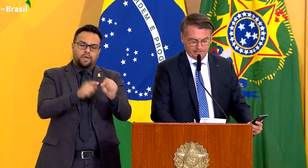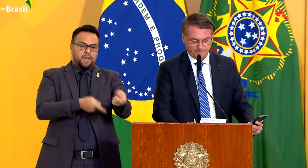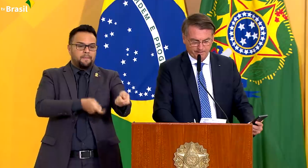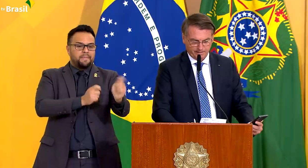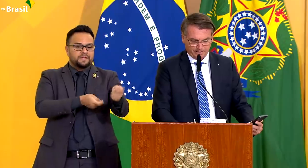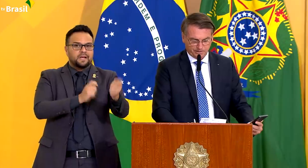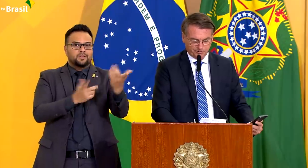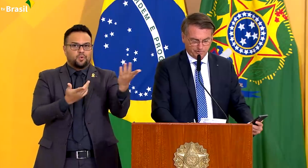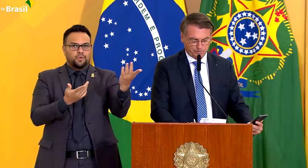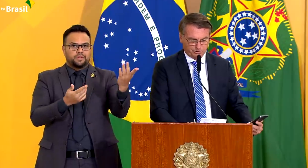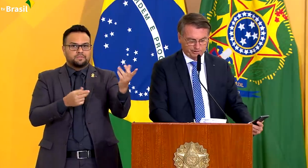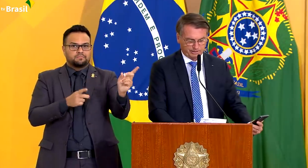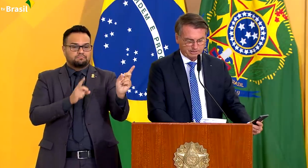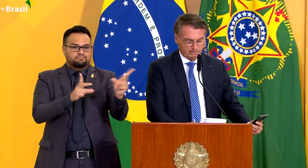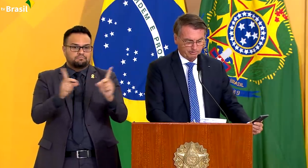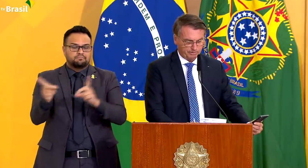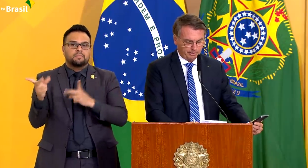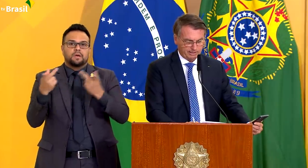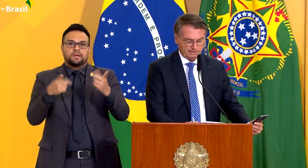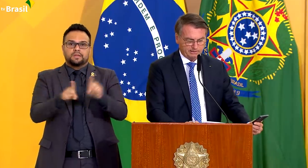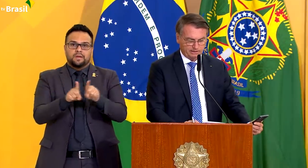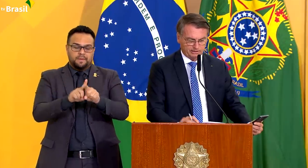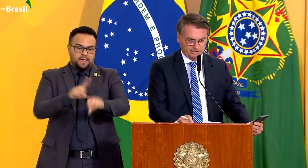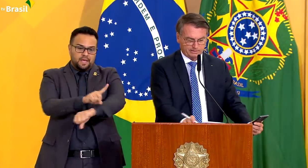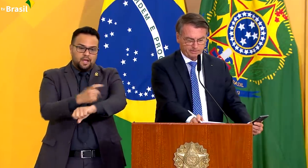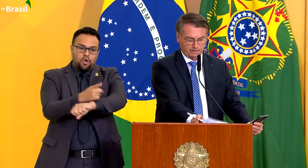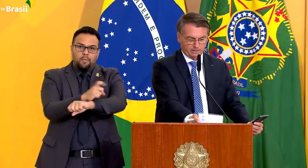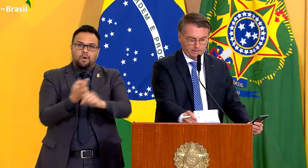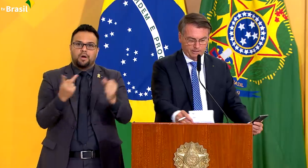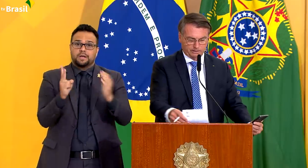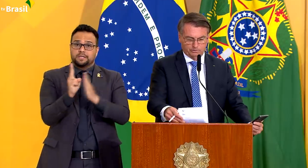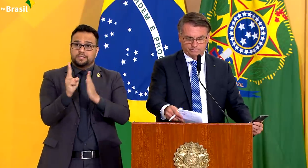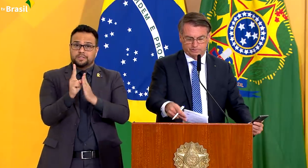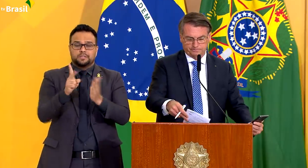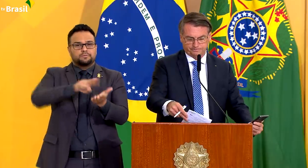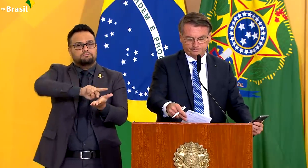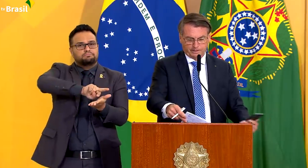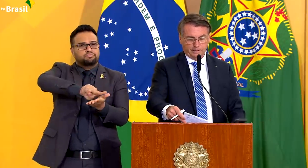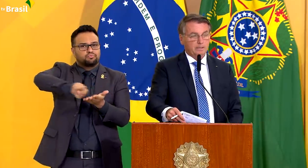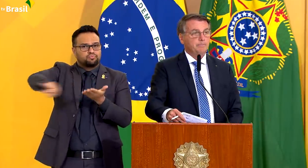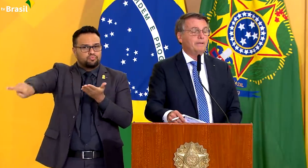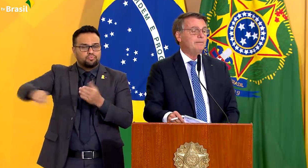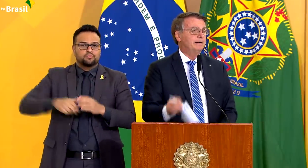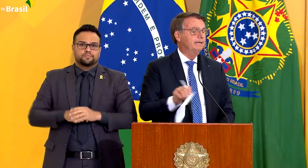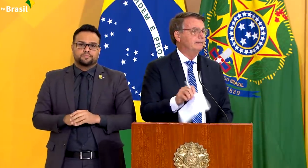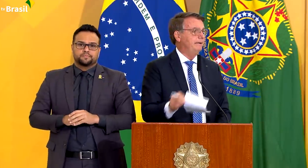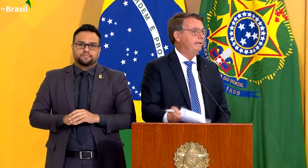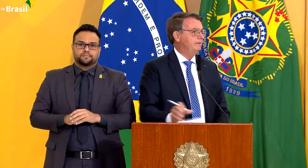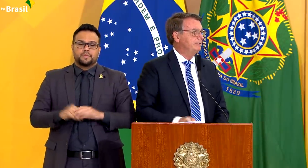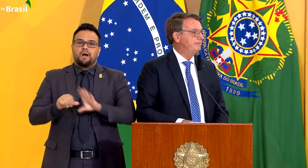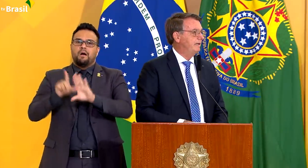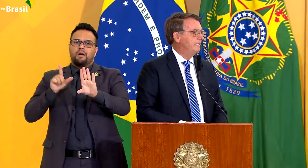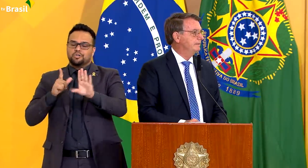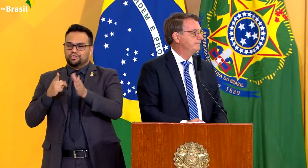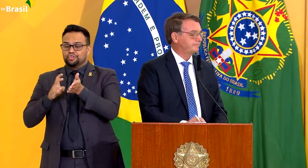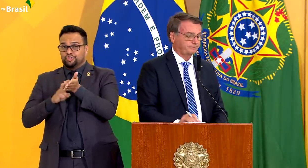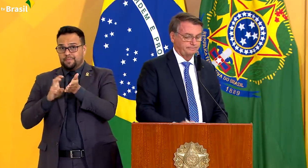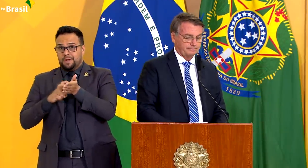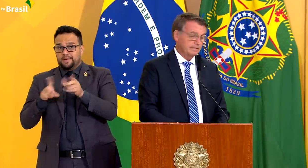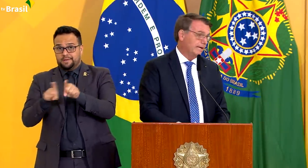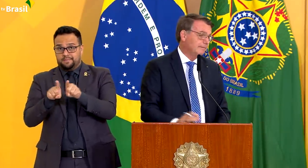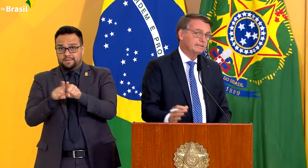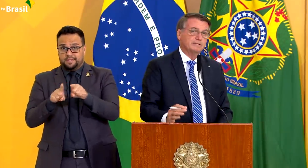extrativistas, silvicultores, quilombolas, indígenas, entre outros. Pela manhã também, quando se fala